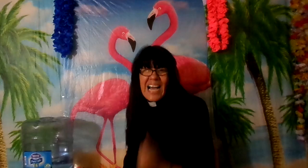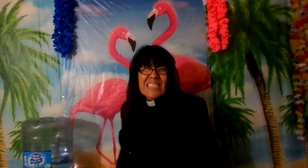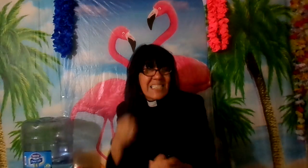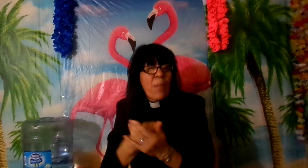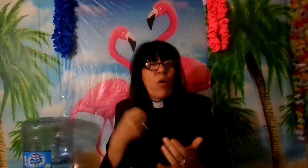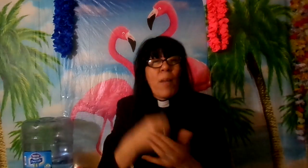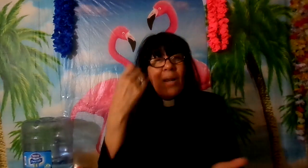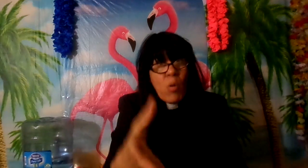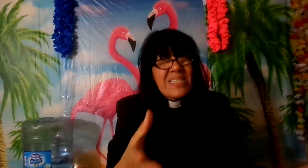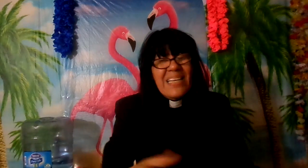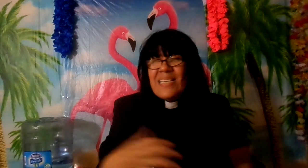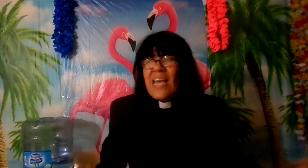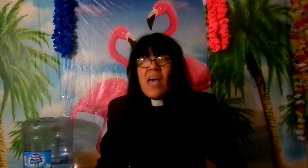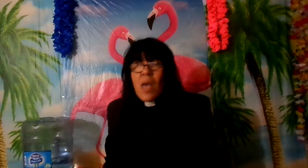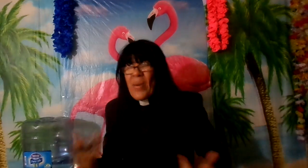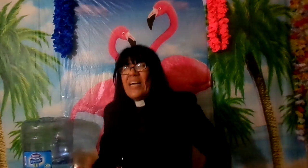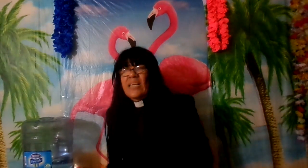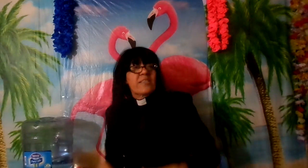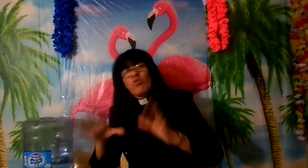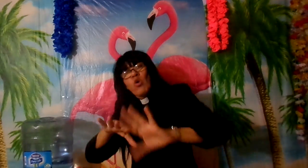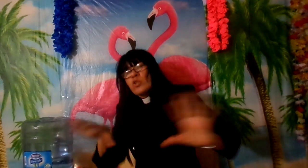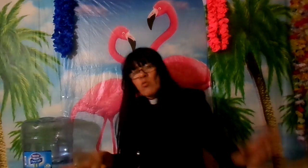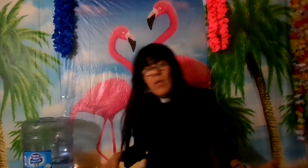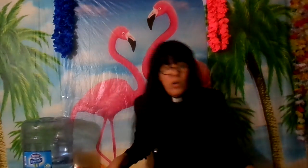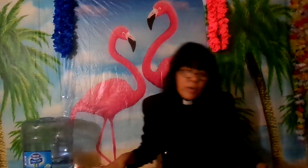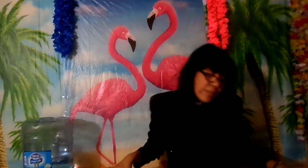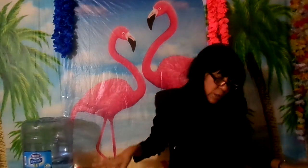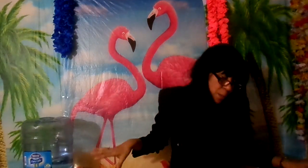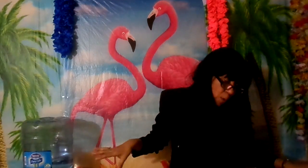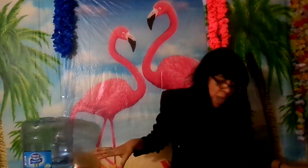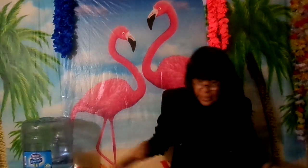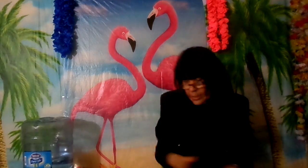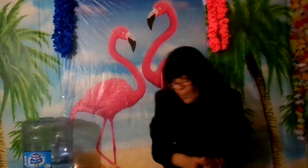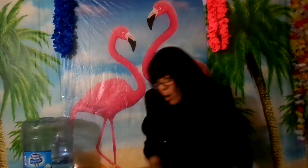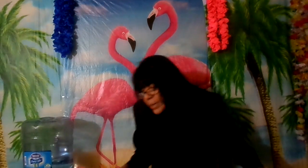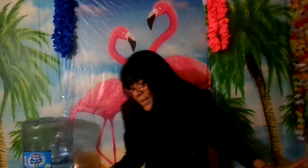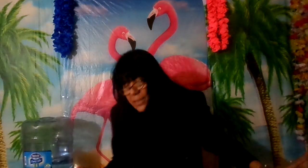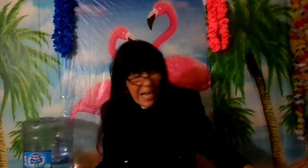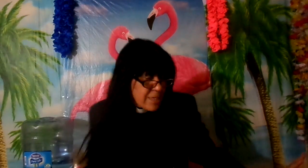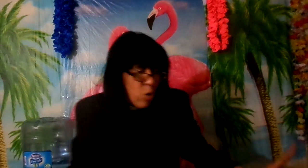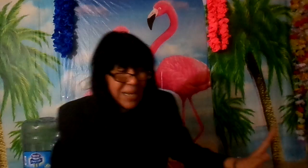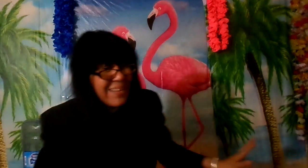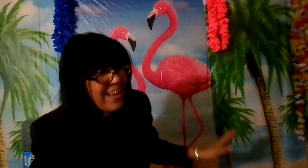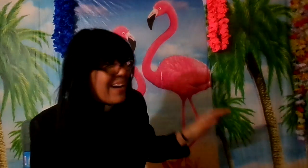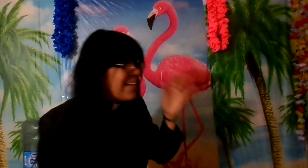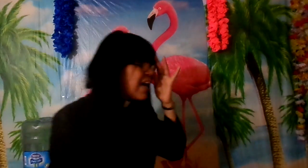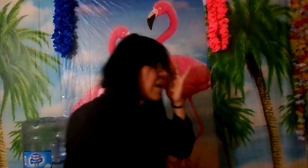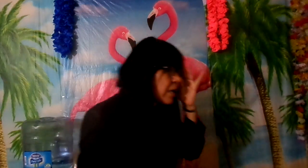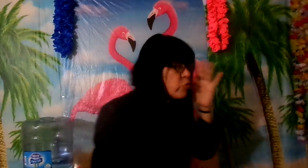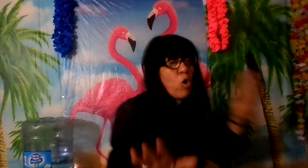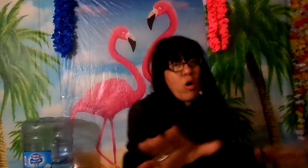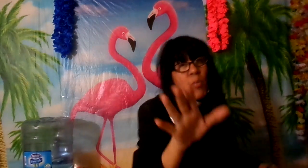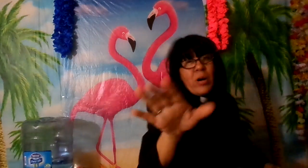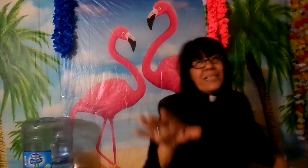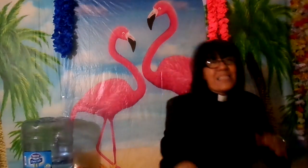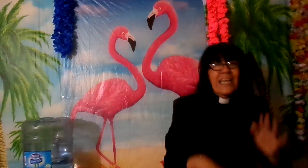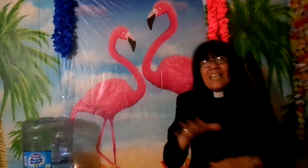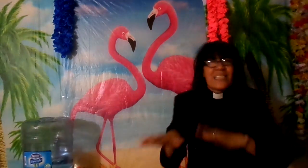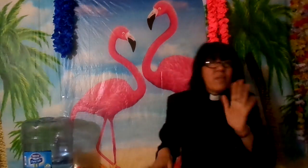hace estas pocas vergüenzas y dice pero este yo lo tengo adormido este tipo este tipo quiere hacer lo que le da la gana y yo como él dice que le sirve